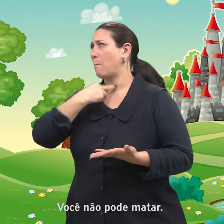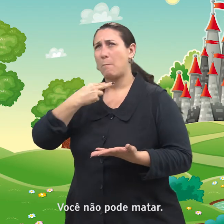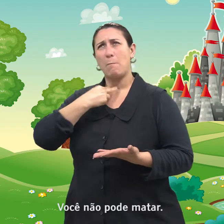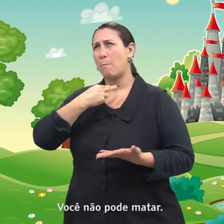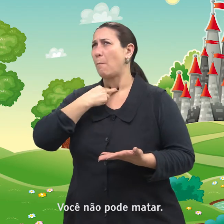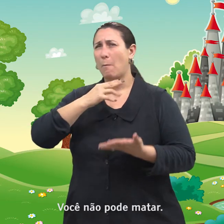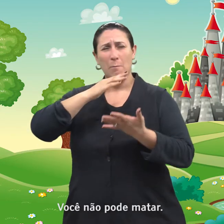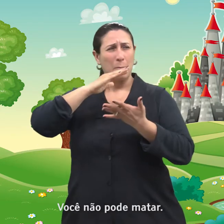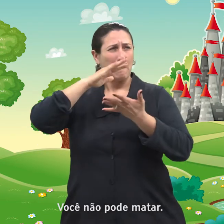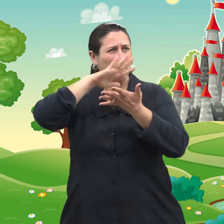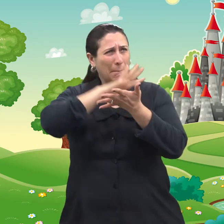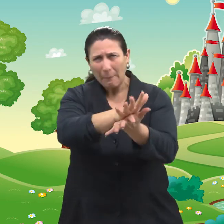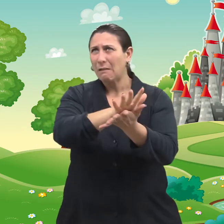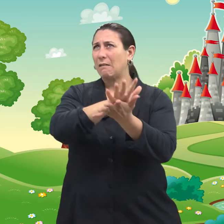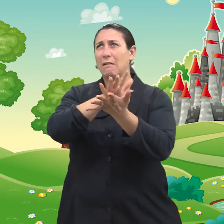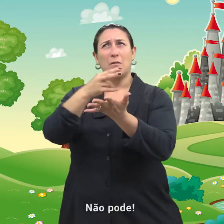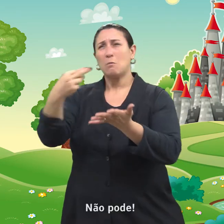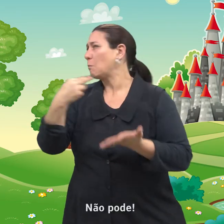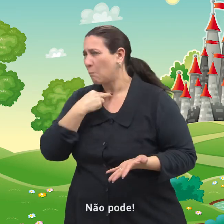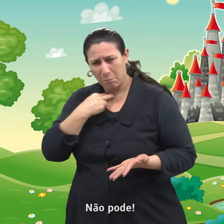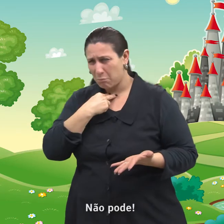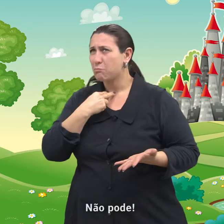não pode matar. Não pode!